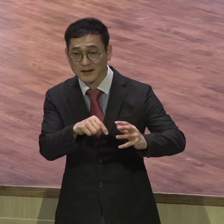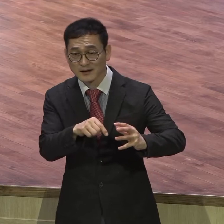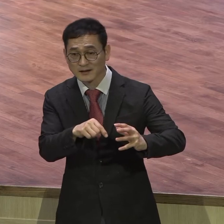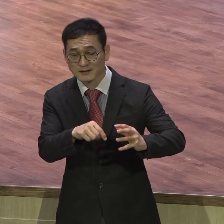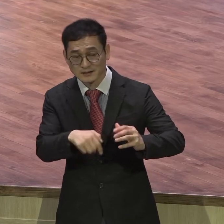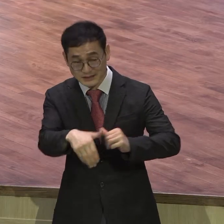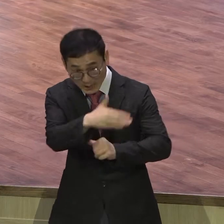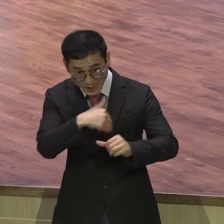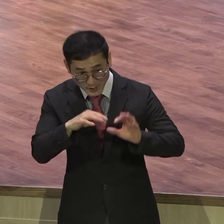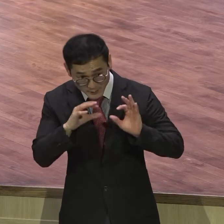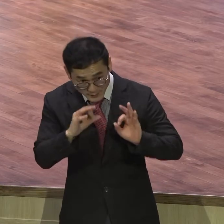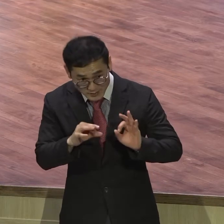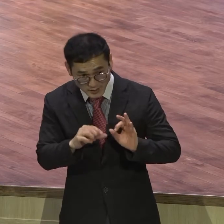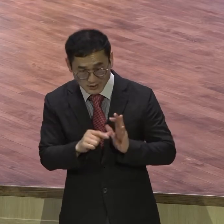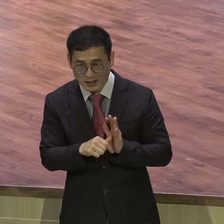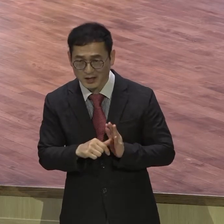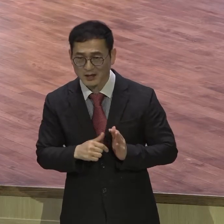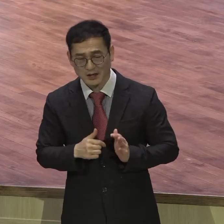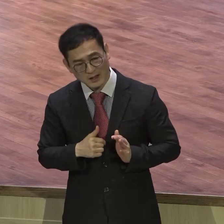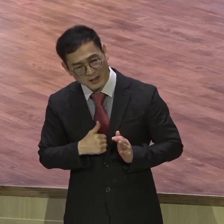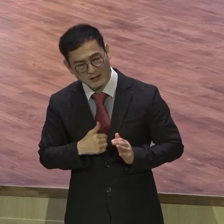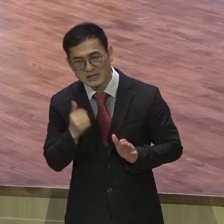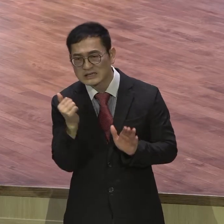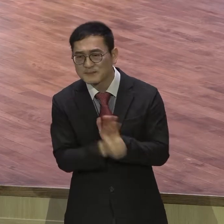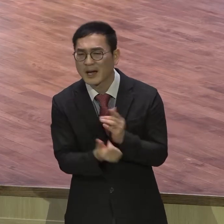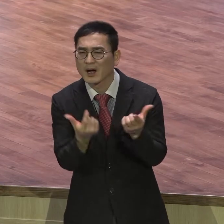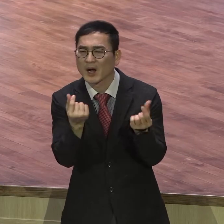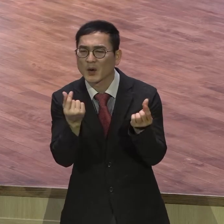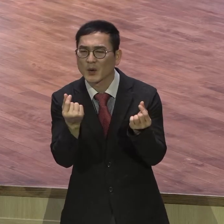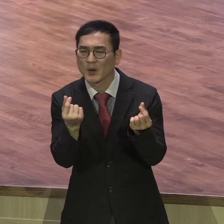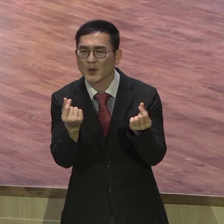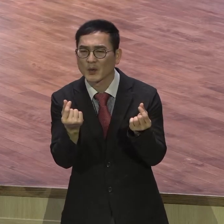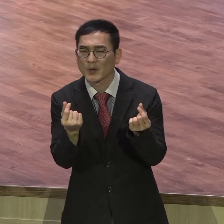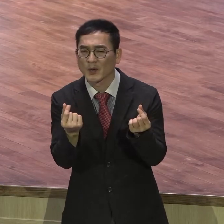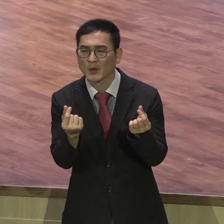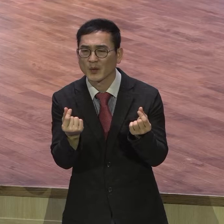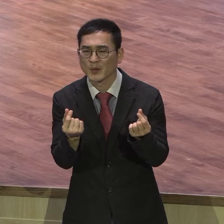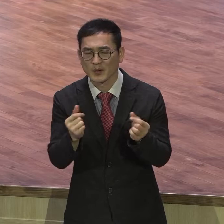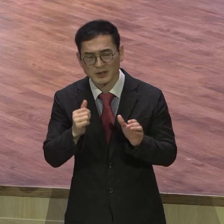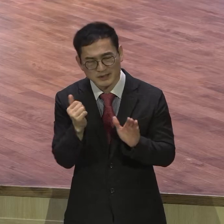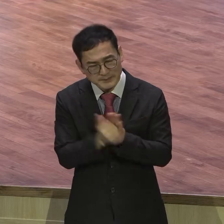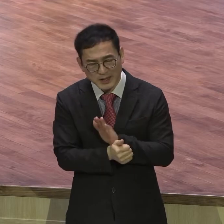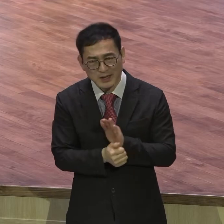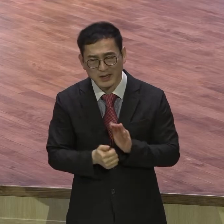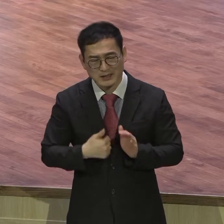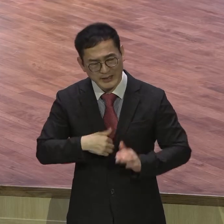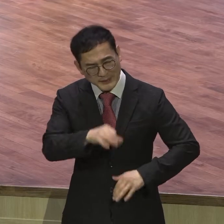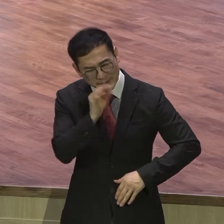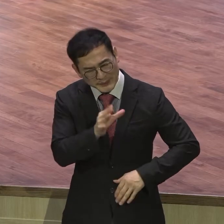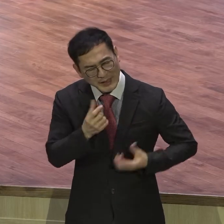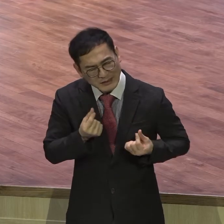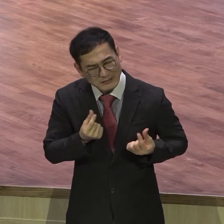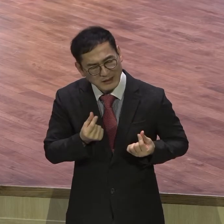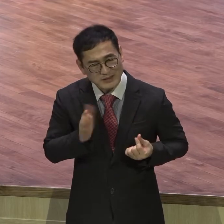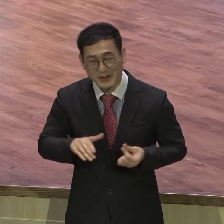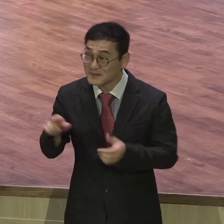힘든데 나로서는 할 수 없는 내 자존심에는 내 성격에는 내 계산에는 할 수 없는 걸 하게 됩니다. 합니다. 거기